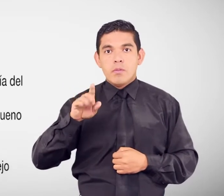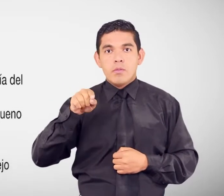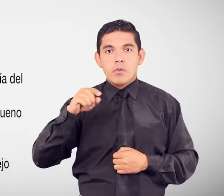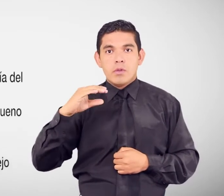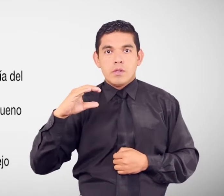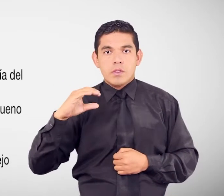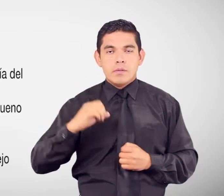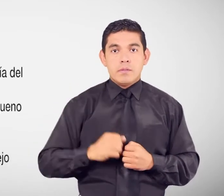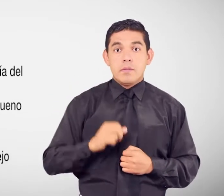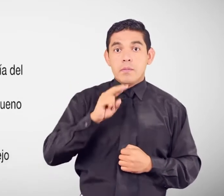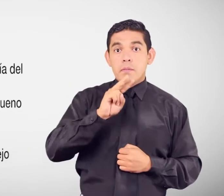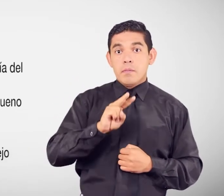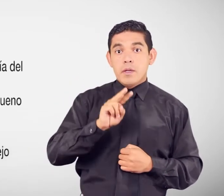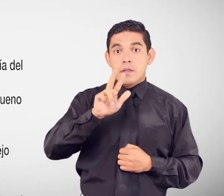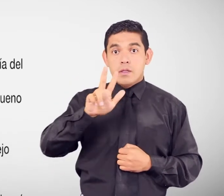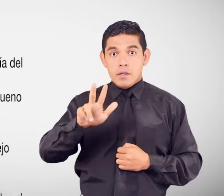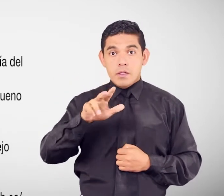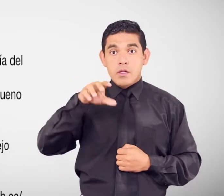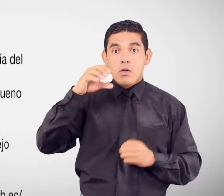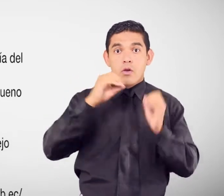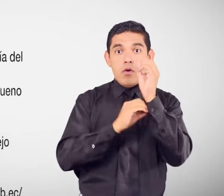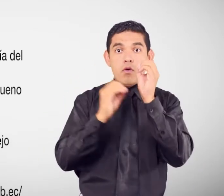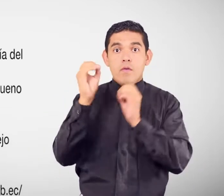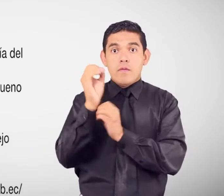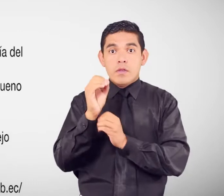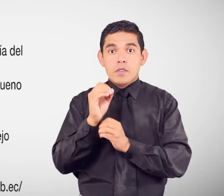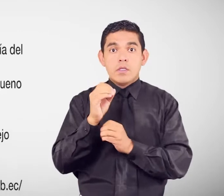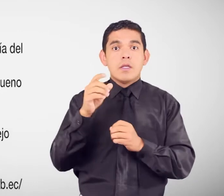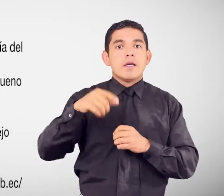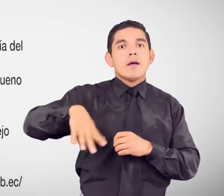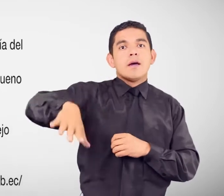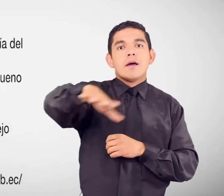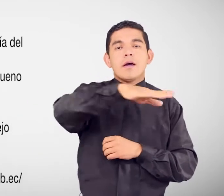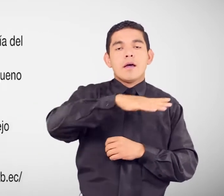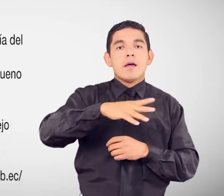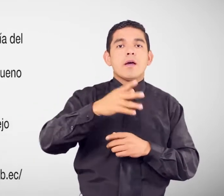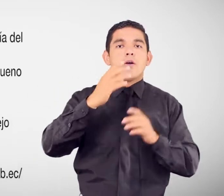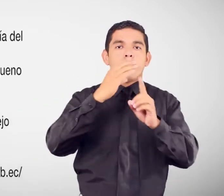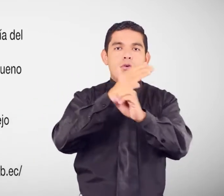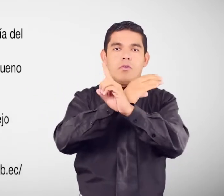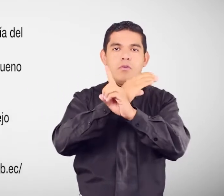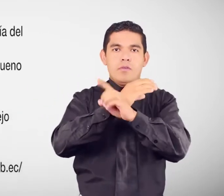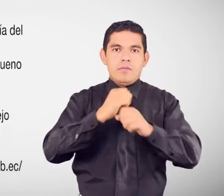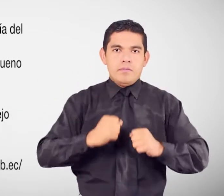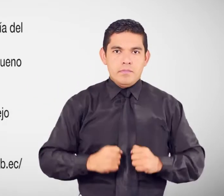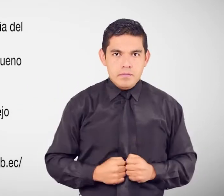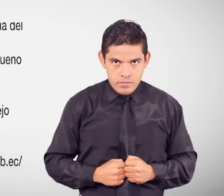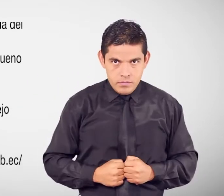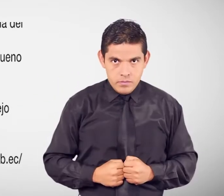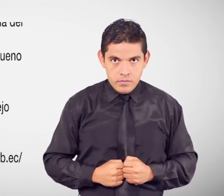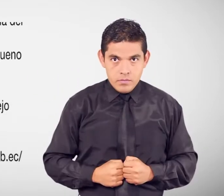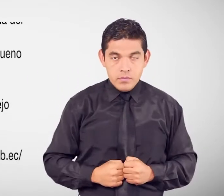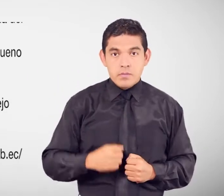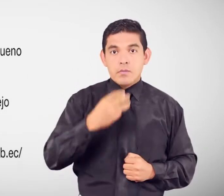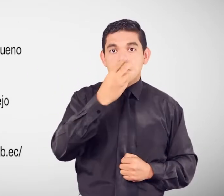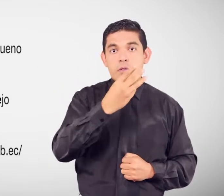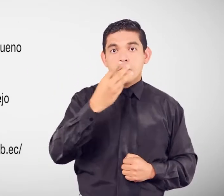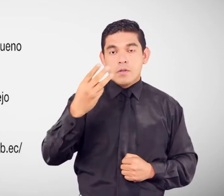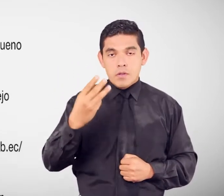A las 23 oficinas territoriales del Consejo Nacional para la Igualdad de Discapacidades. CONADIS. www